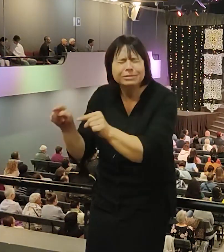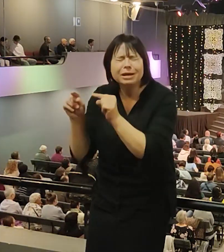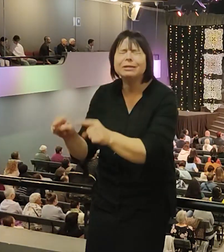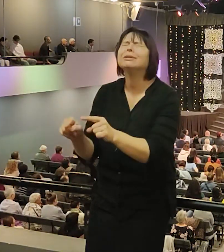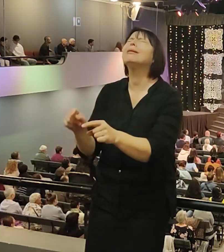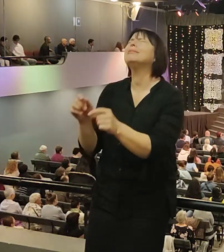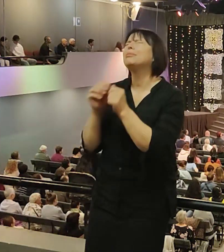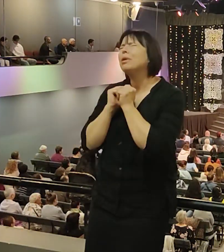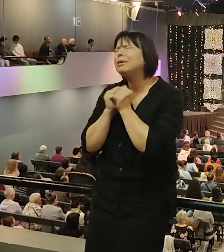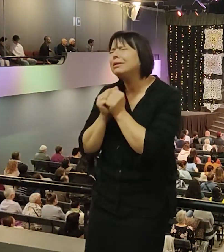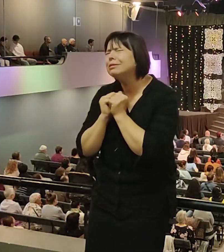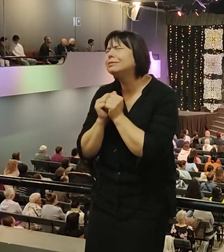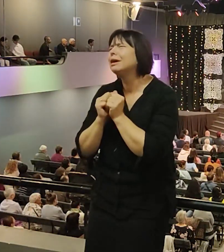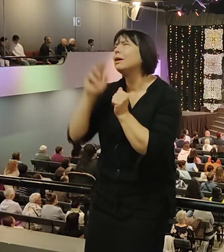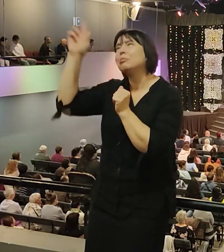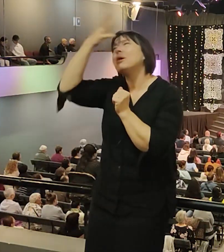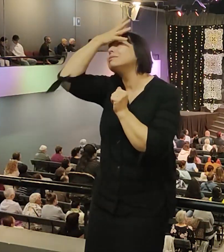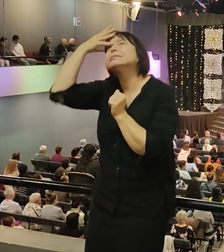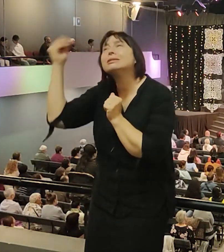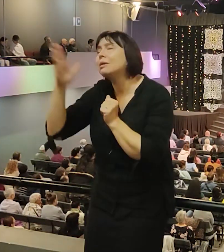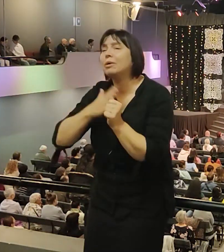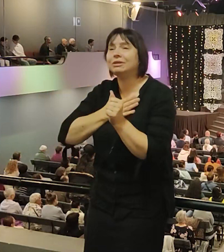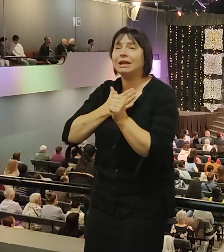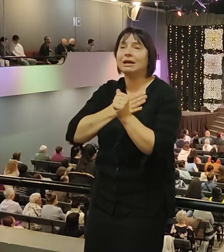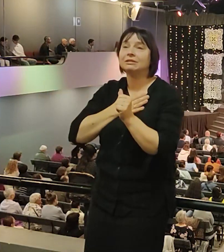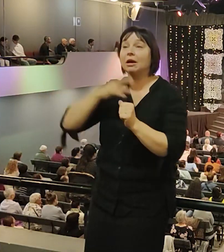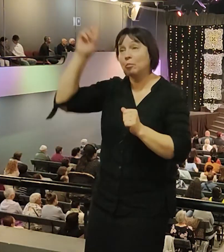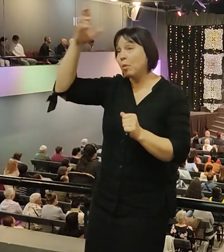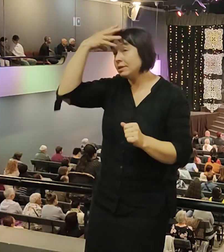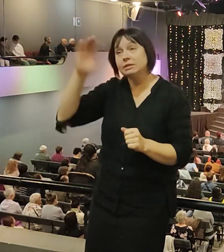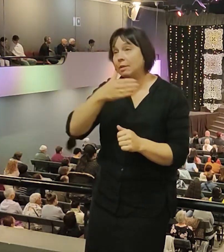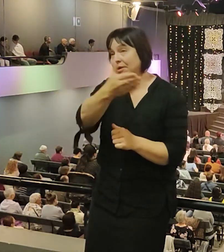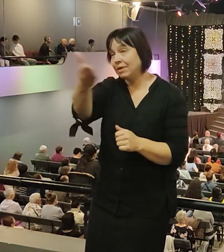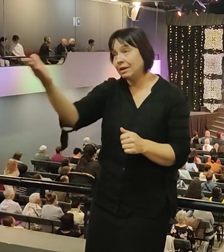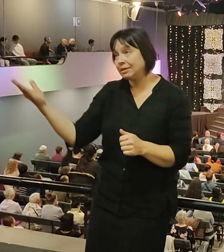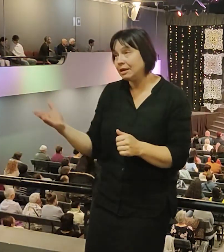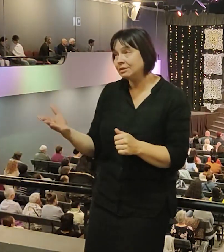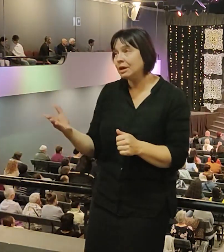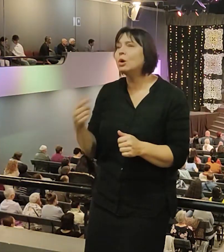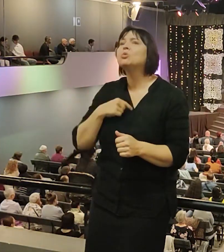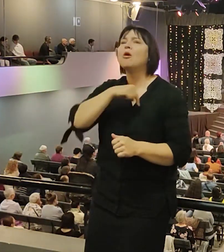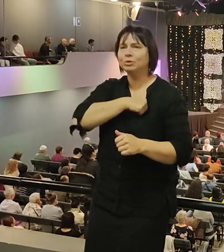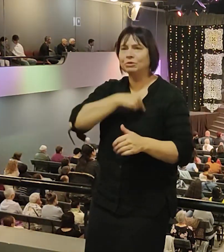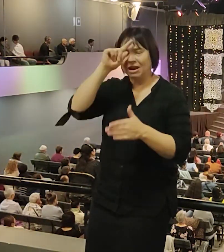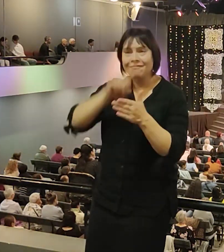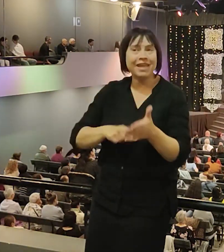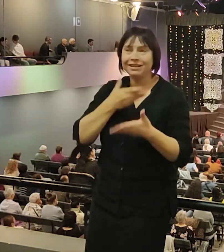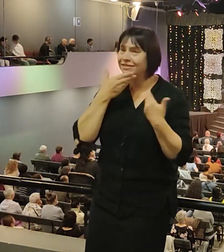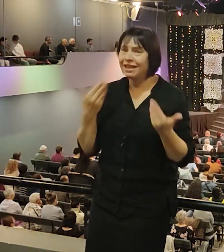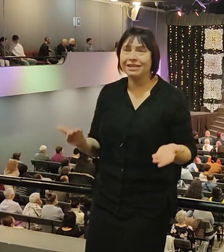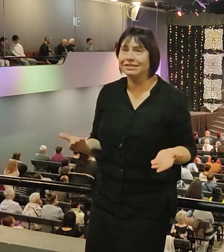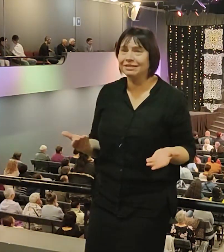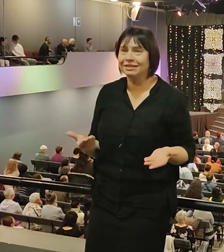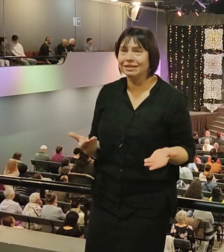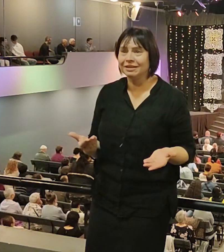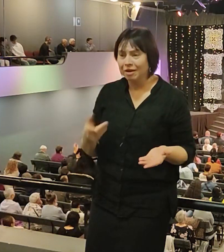Кричим Богу, что Бог не забыл нас. Друзья, Бог не забывает нас, а веры все равно не было. Знакомы вам это? Веры все